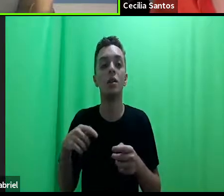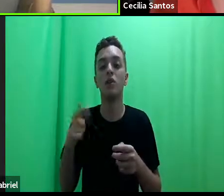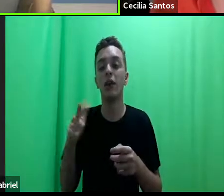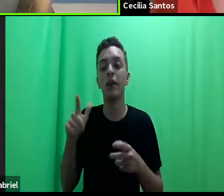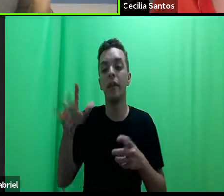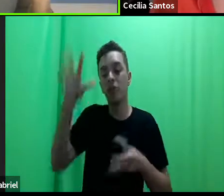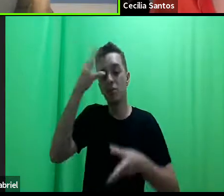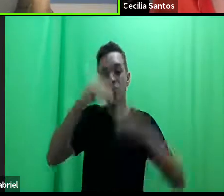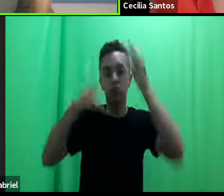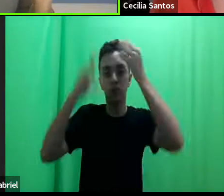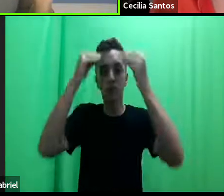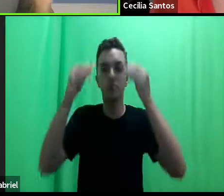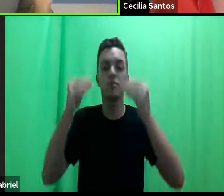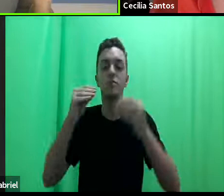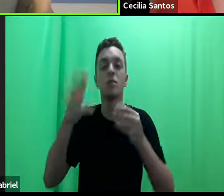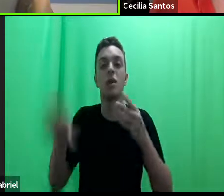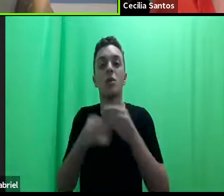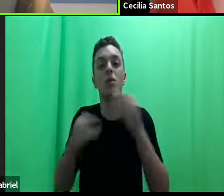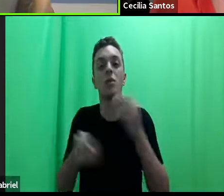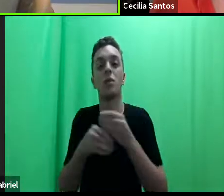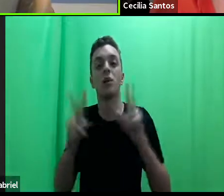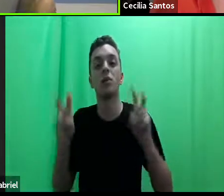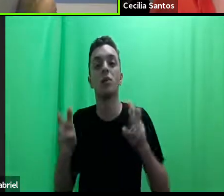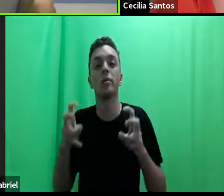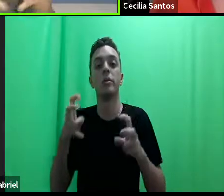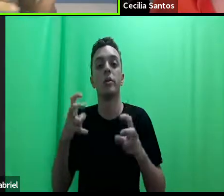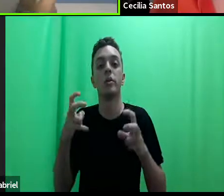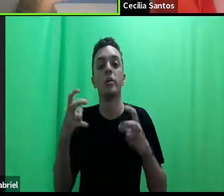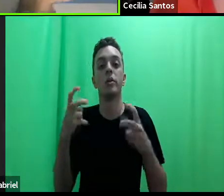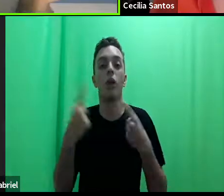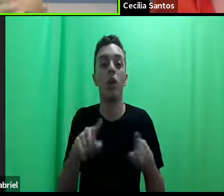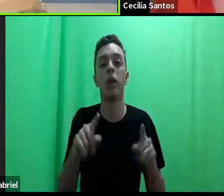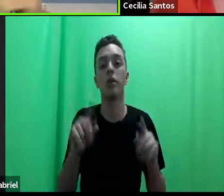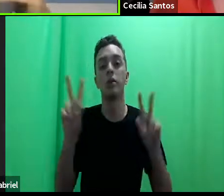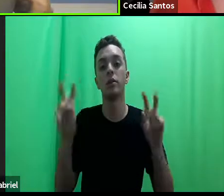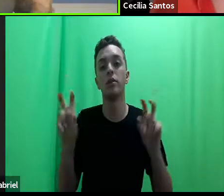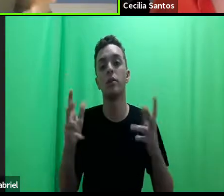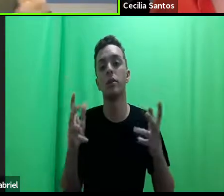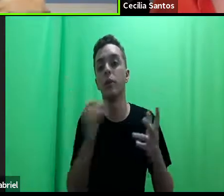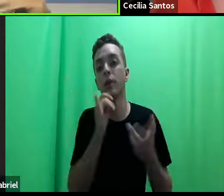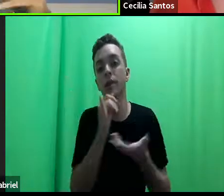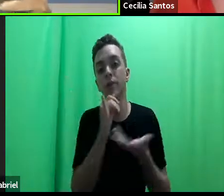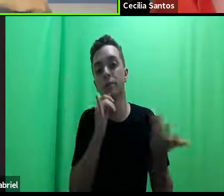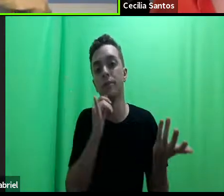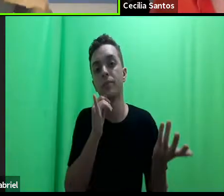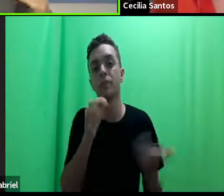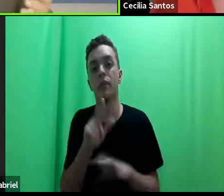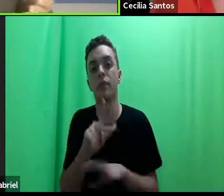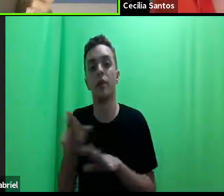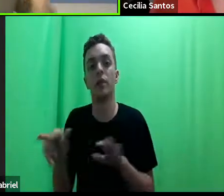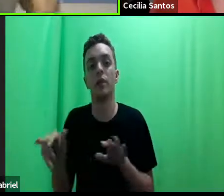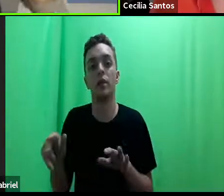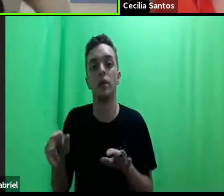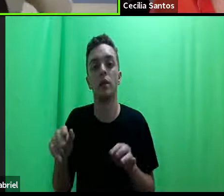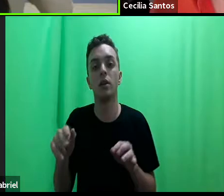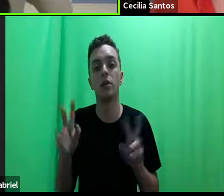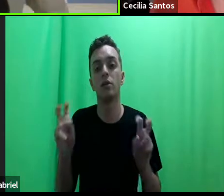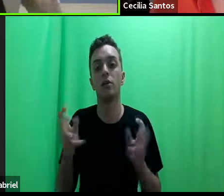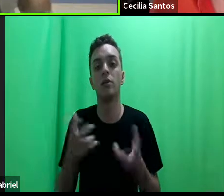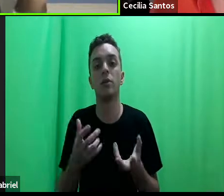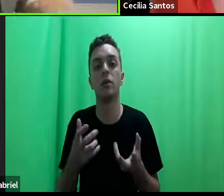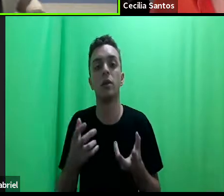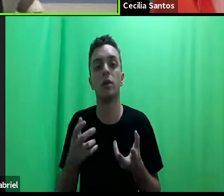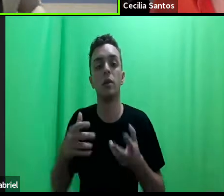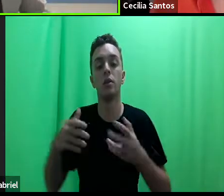que esses colegas vão ter sobre violência obstétrica, por exemplo, para dar um exemplo desses temas recorrentes, população em situação